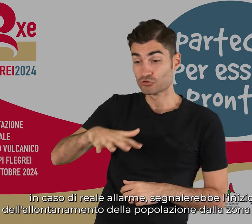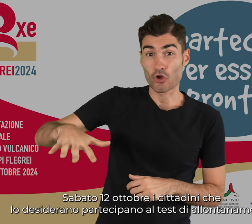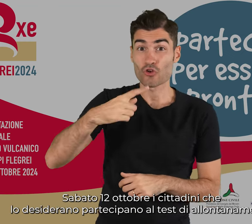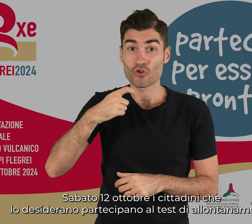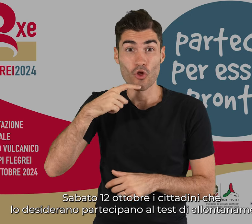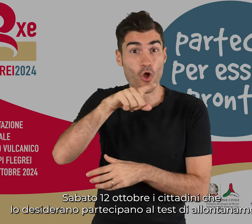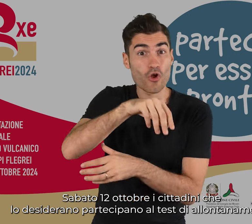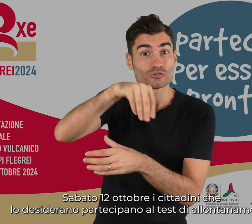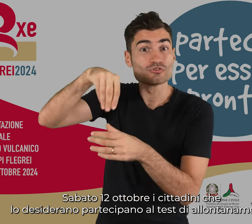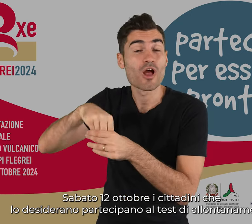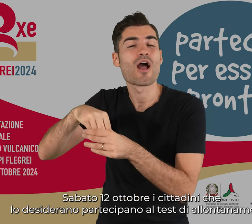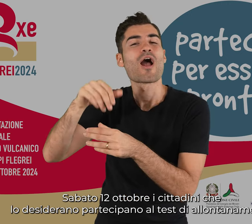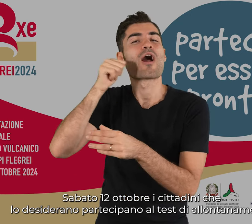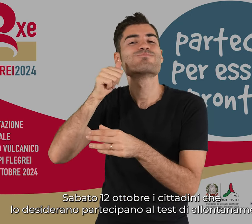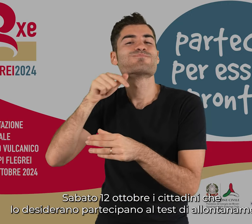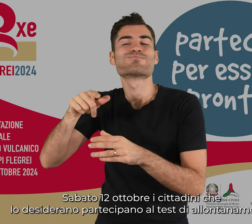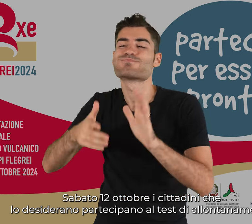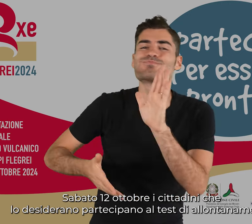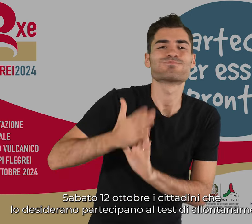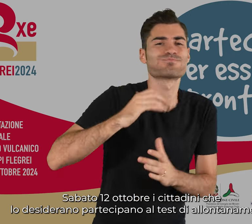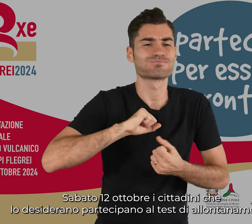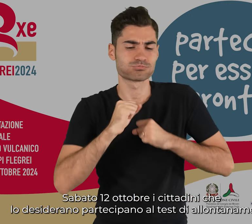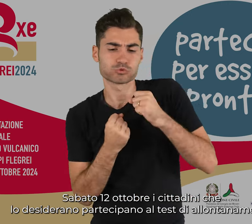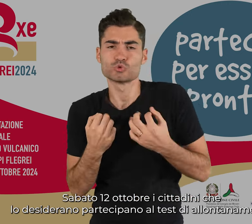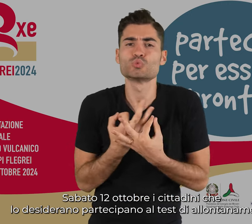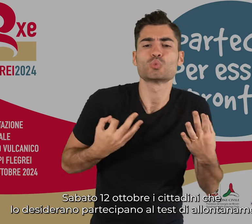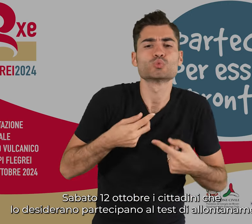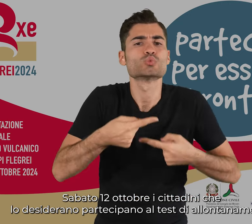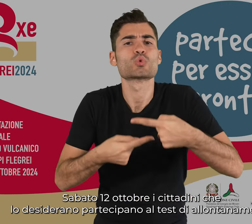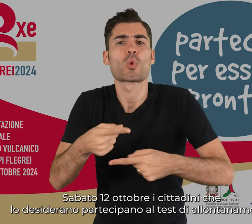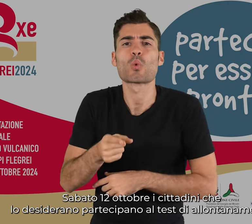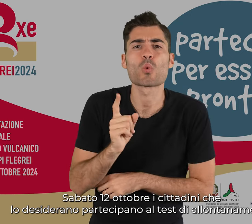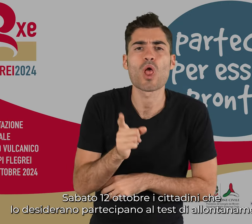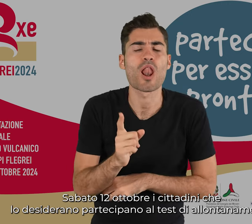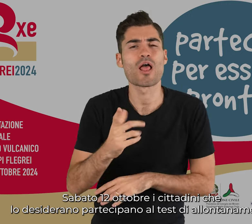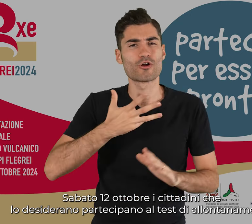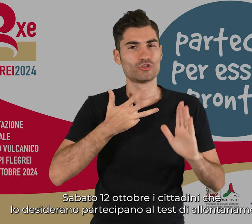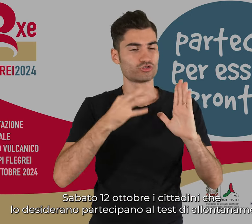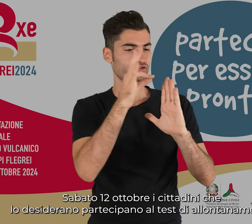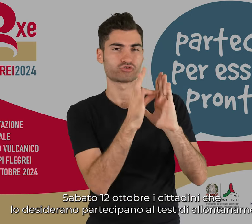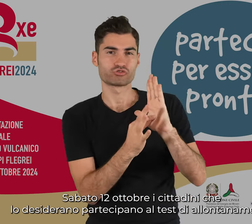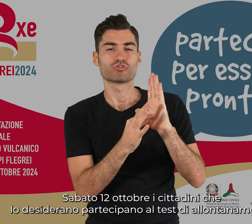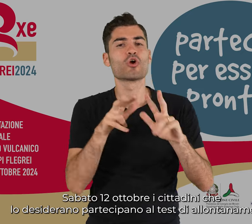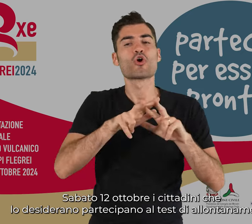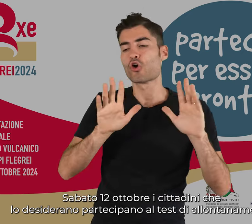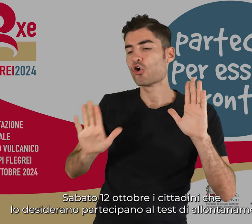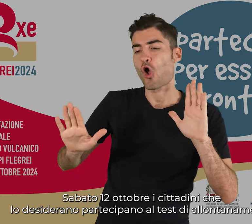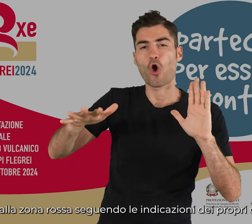Sabato 12 ottobre i cittadini che lo desiderano partecipano al test di allontanamento dalla